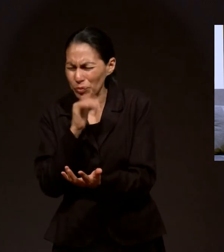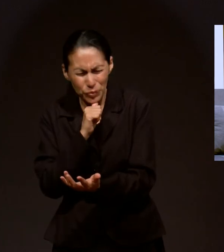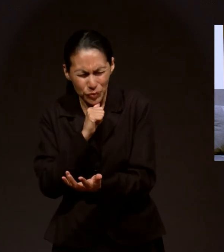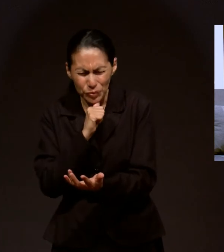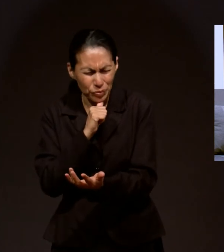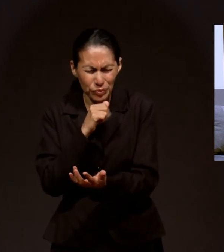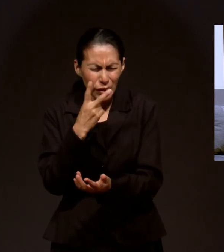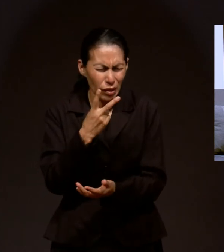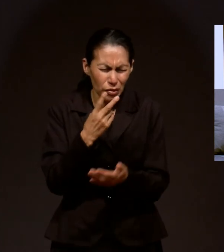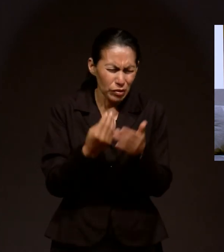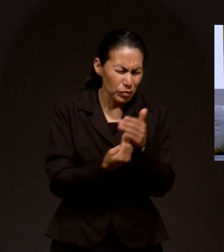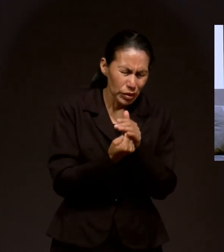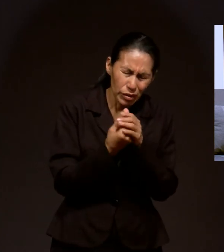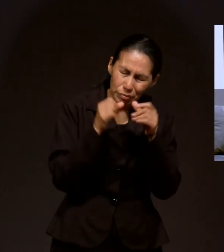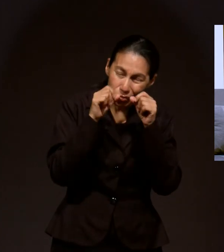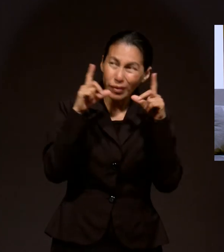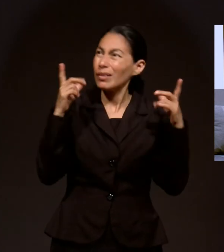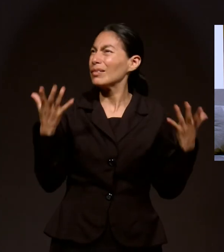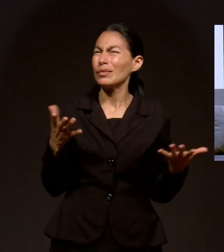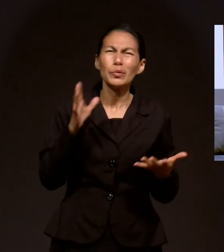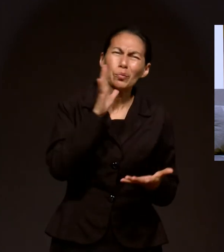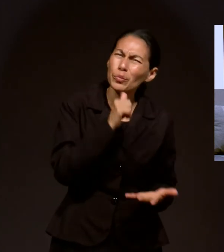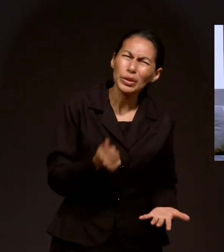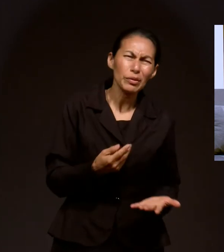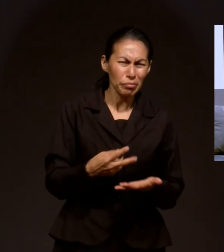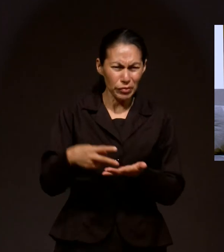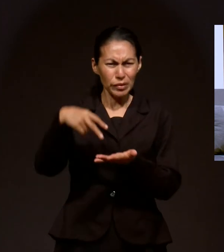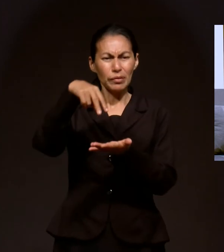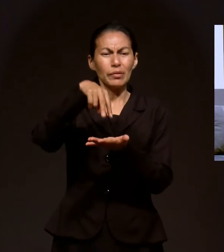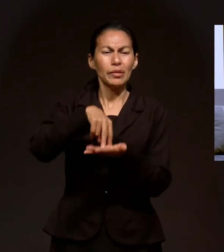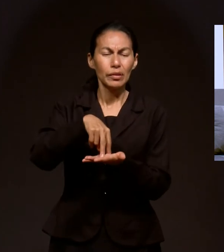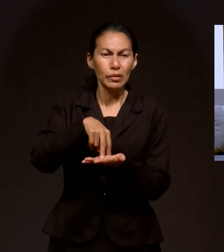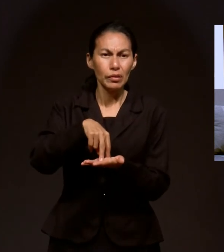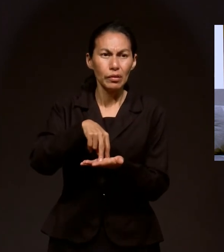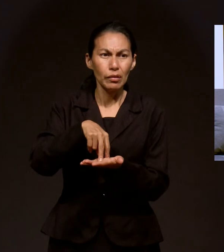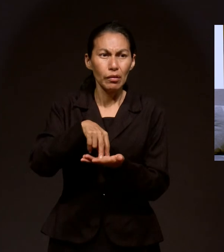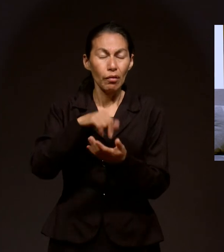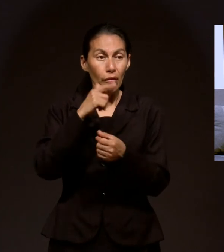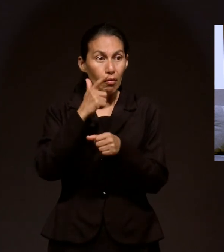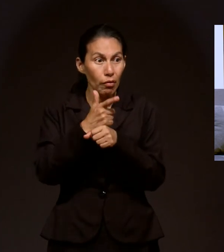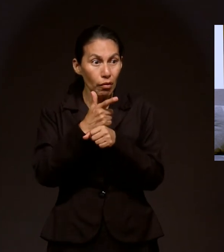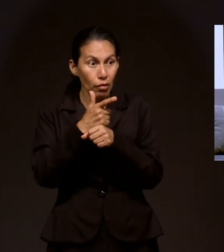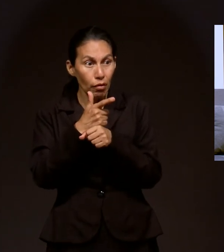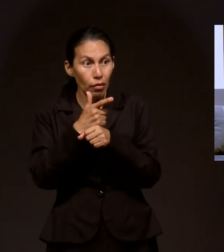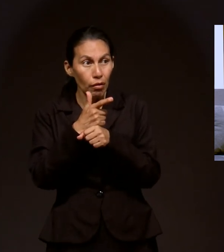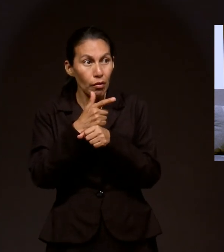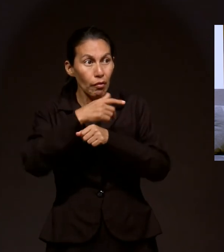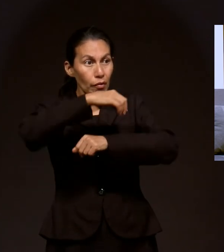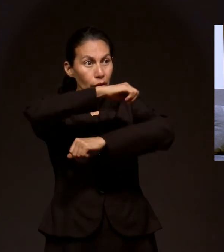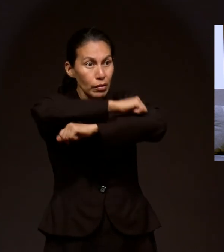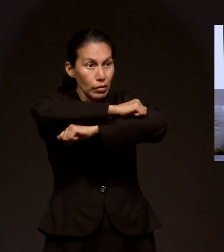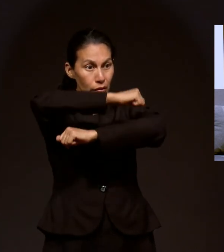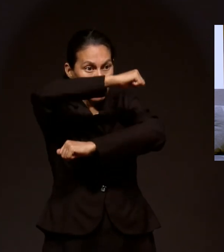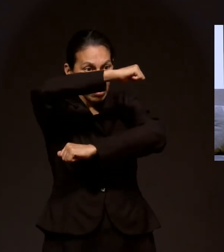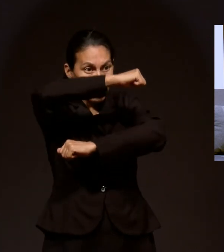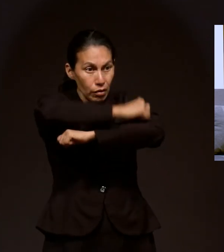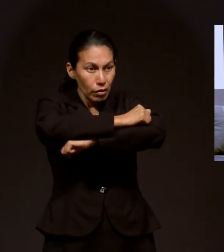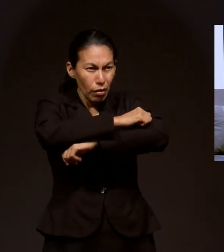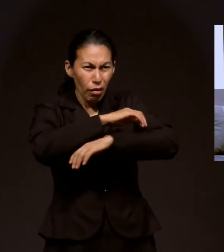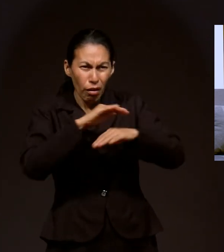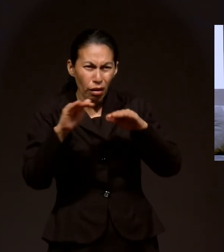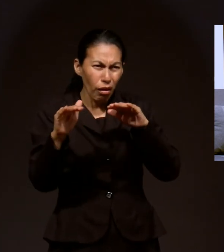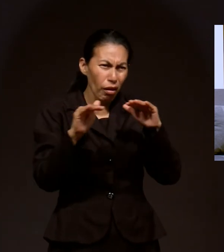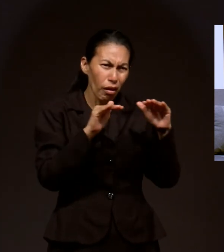algo y a las 2 de la mañana dije, no, ya no puedo más, me levanté. Y cuando me levanté me di cuenta que las ventanas ya se estaban moviendo.